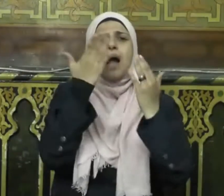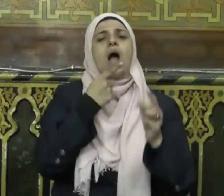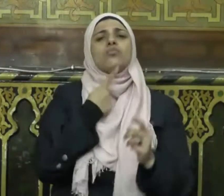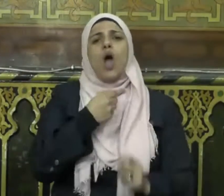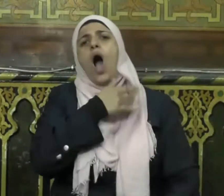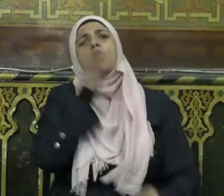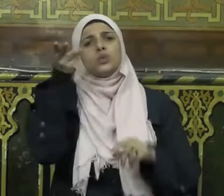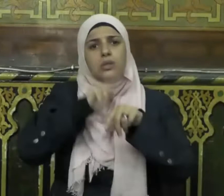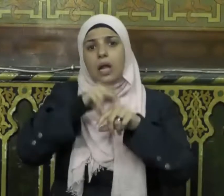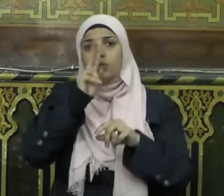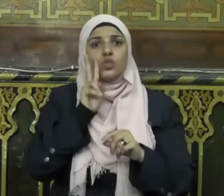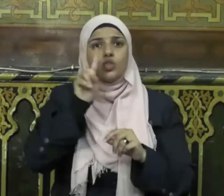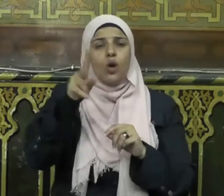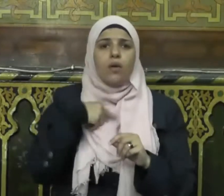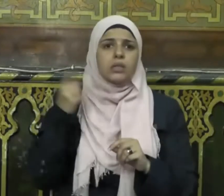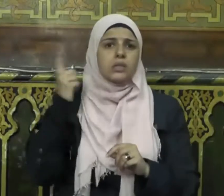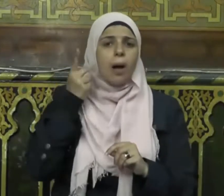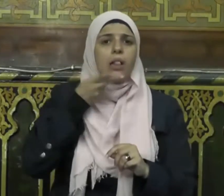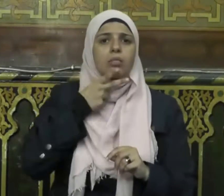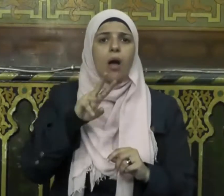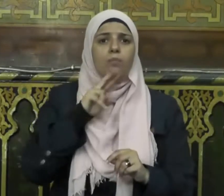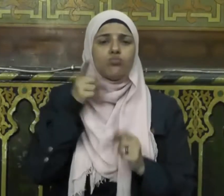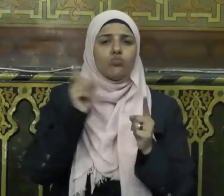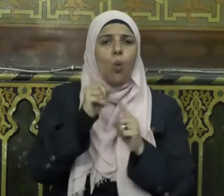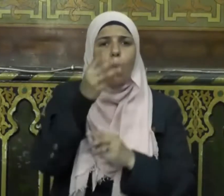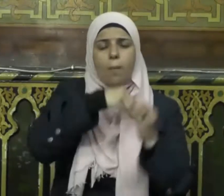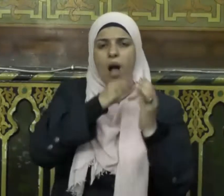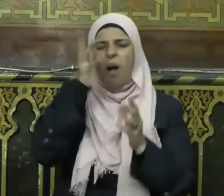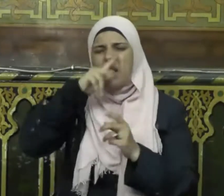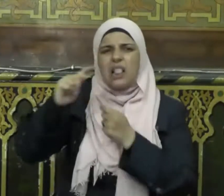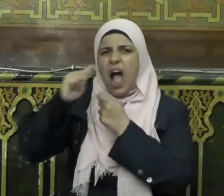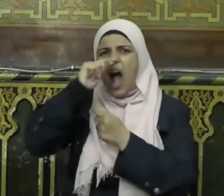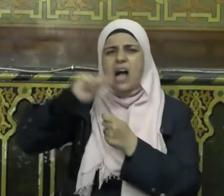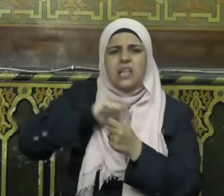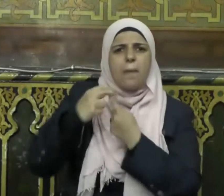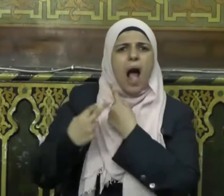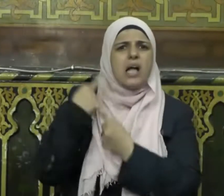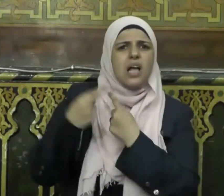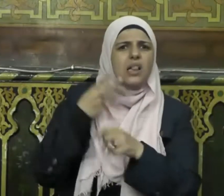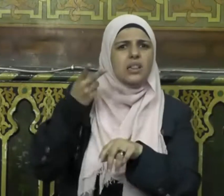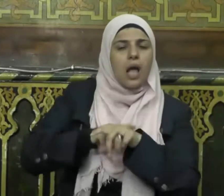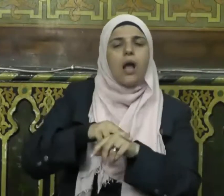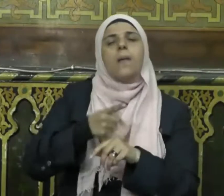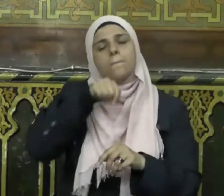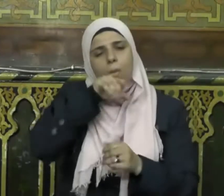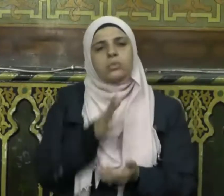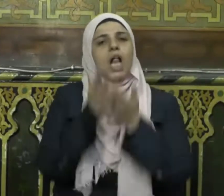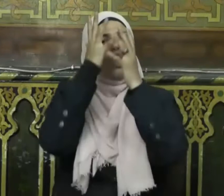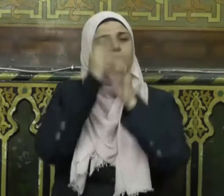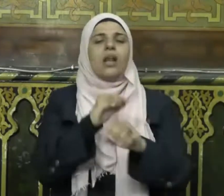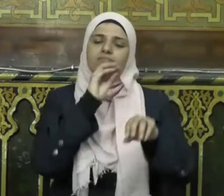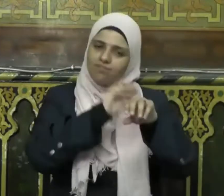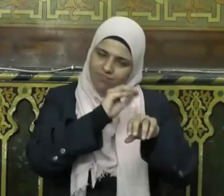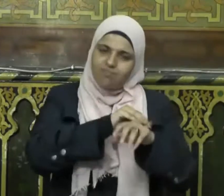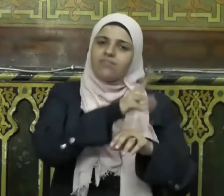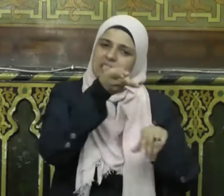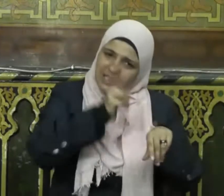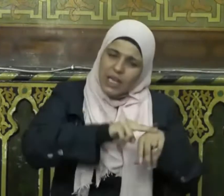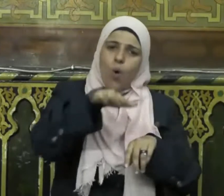كان الأمر على غير ما سمعوا ونالهم الأذى مرة أخرى أذن لهم النبي صلى الله عليه